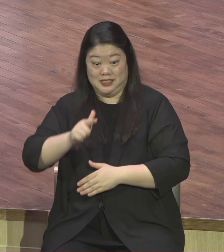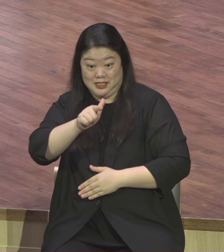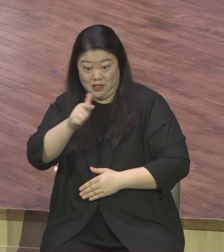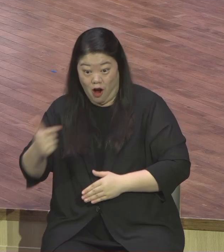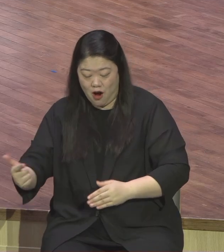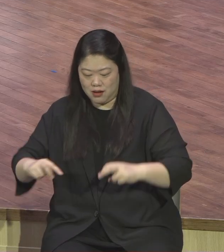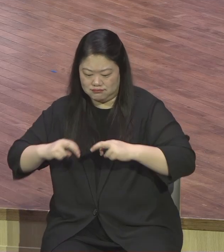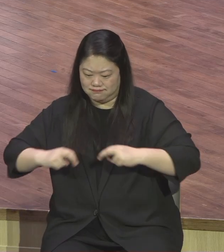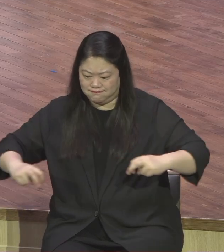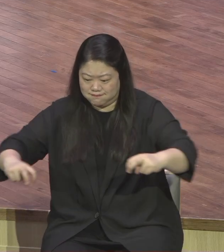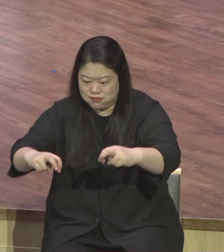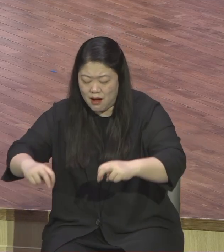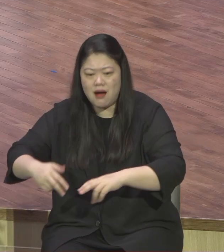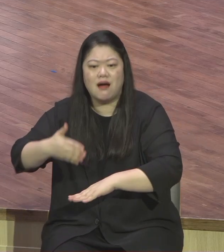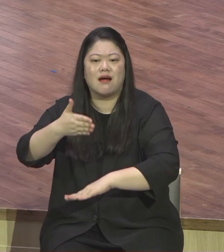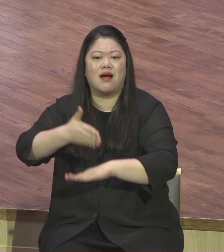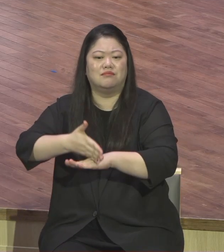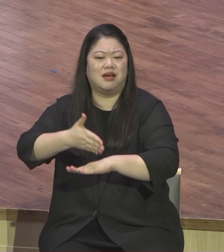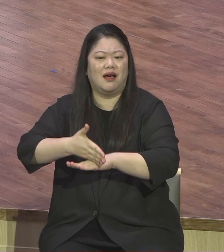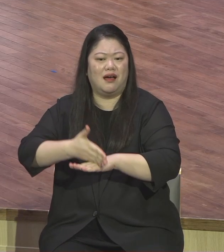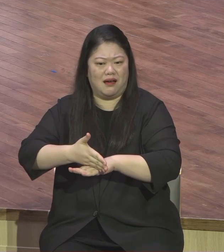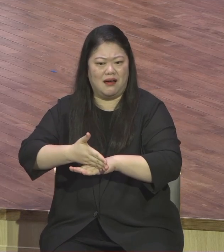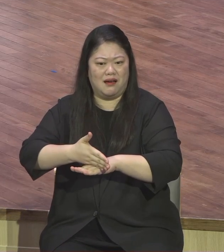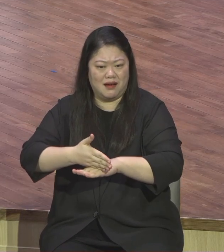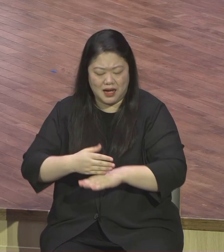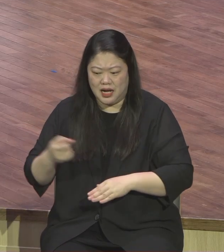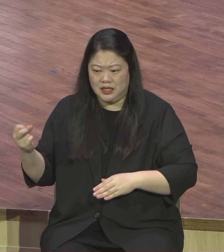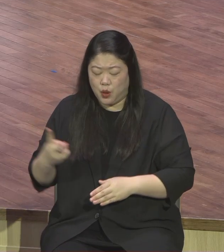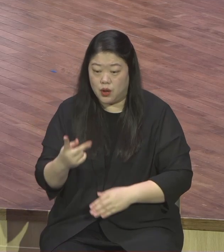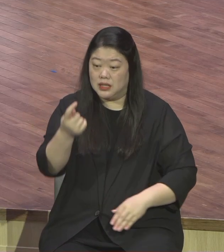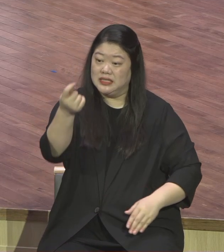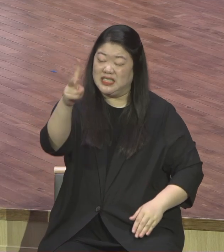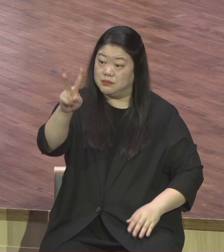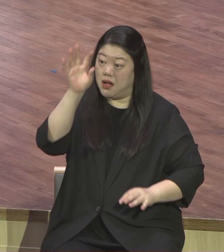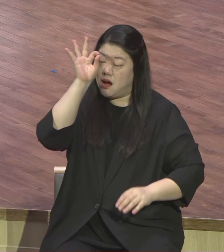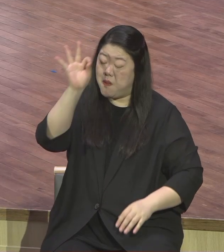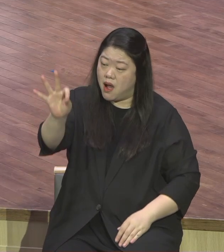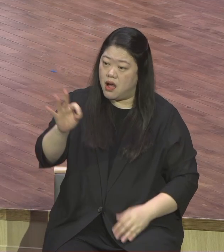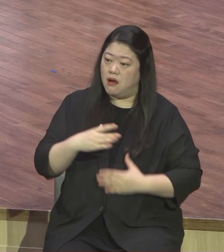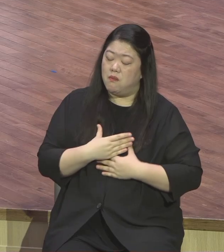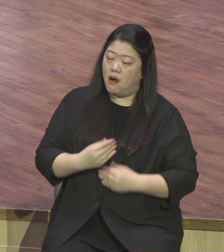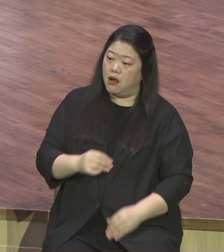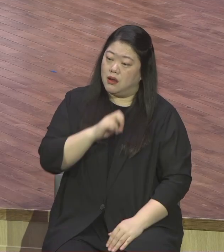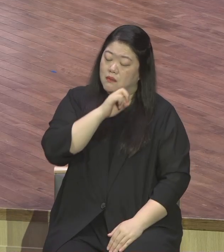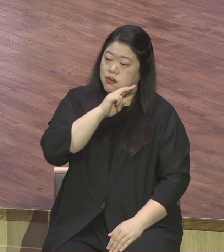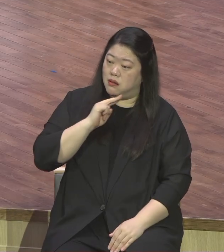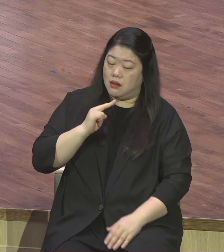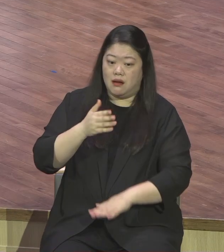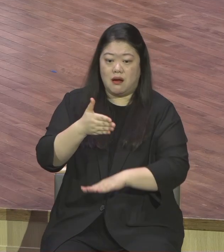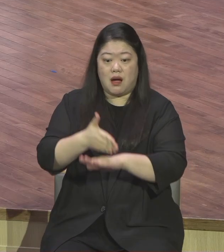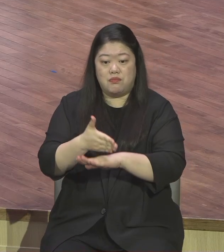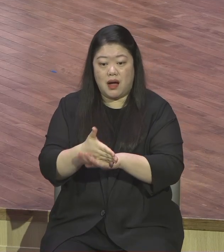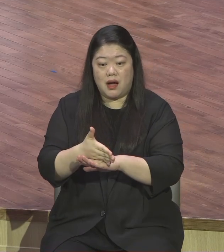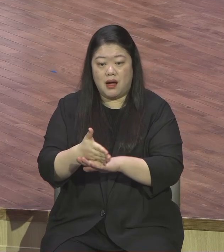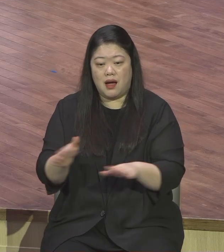함께 식사할 수 있는 가족 주심에 감사하고 신문 TV 책을 보면서 여가를 주심에 감사하고 잠자리에서 하루를